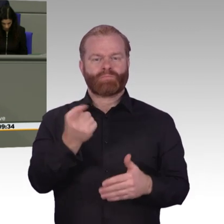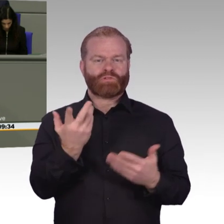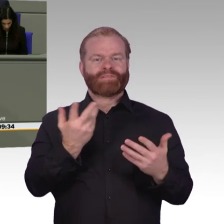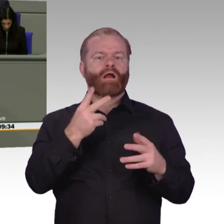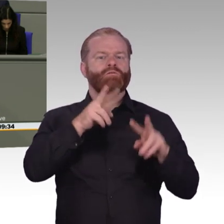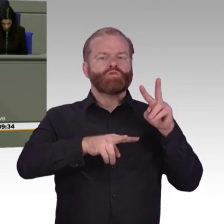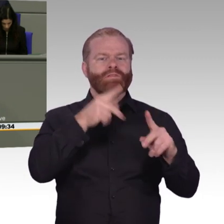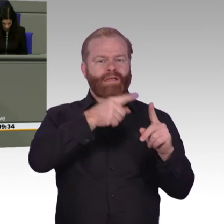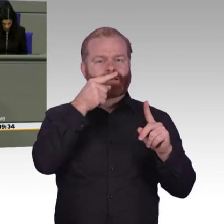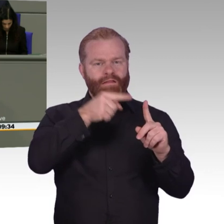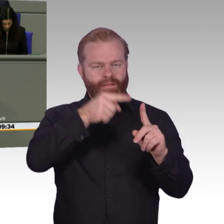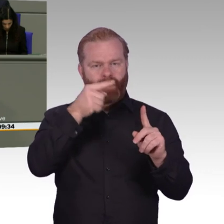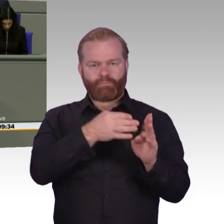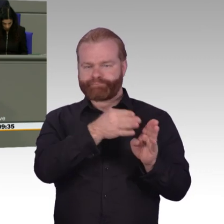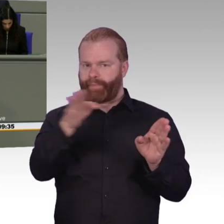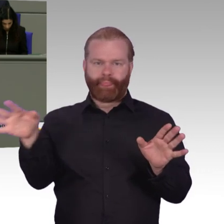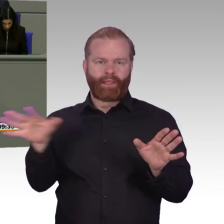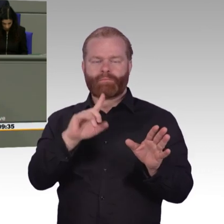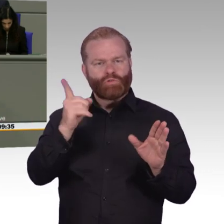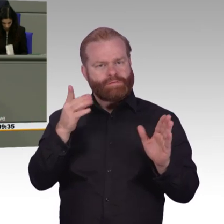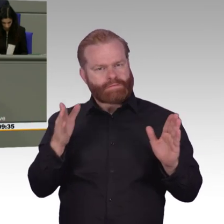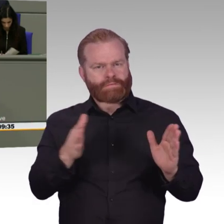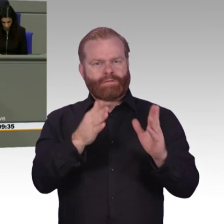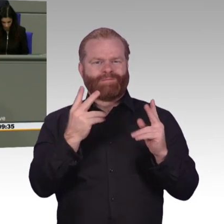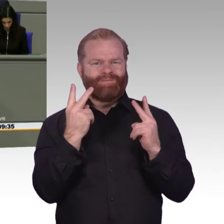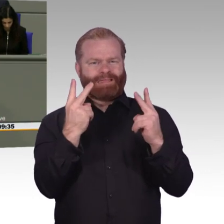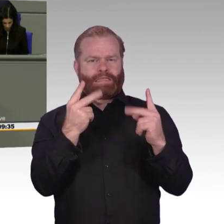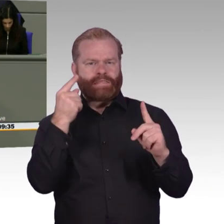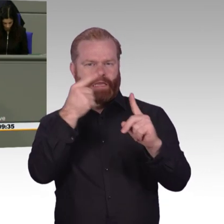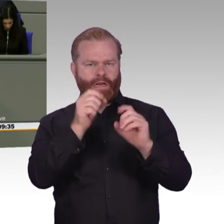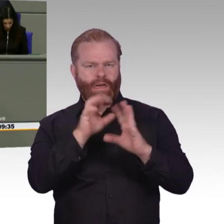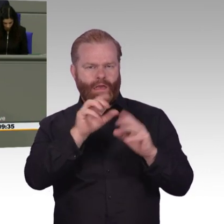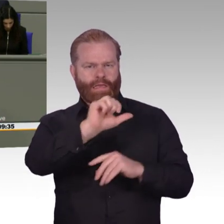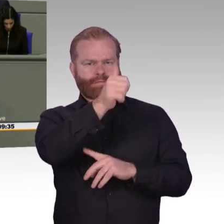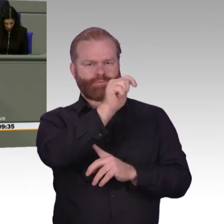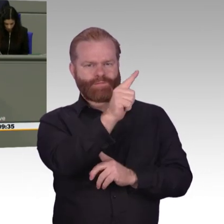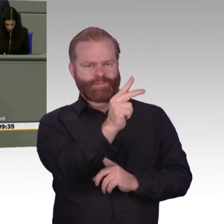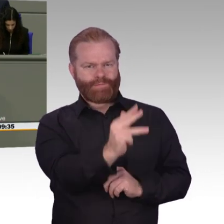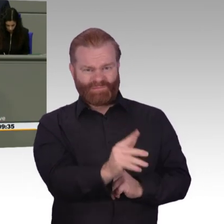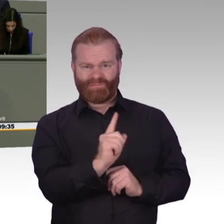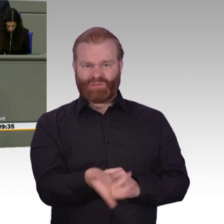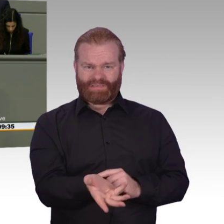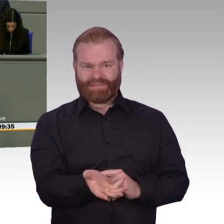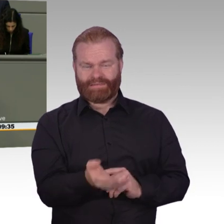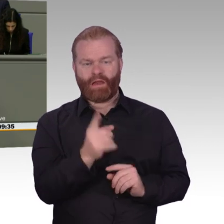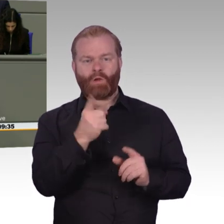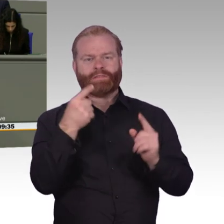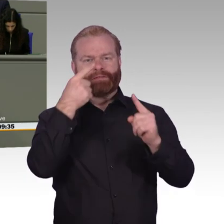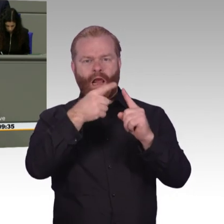zu hören, welche Leistungen werden denn 2019, 20 Services für die Bürger und Unternehmen angepasst? Wir hatten das Thema zu Ende